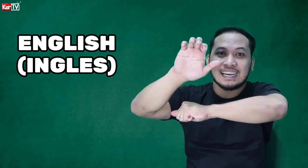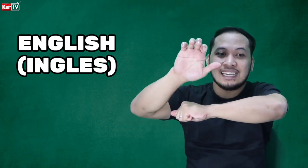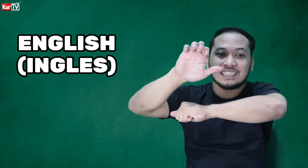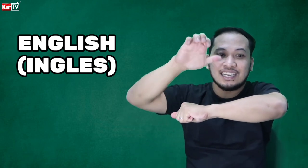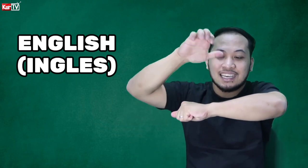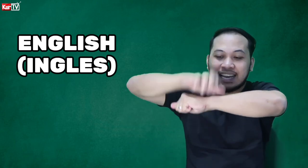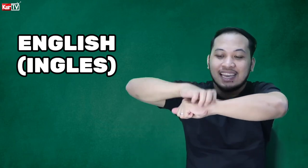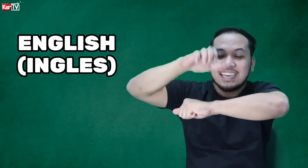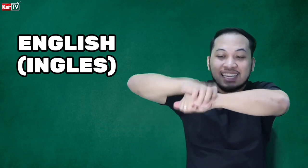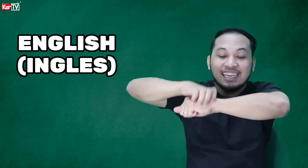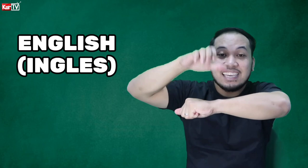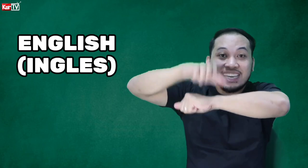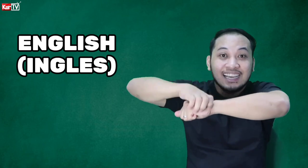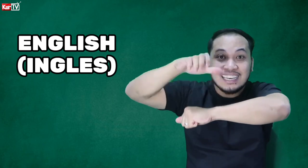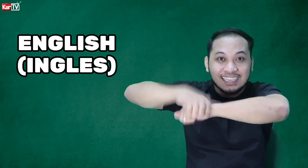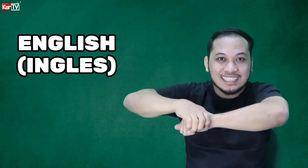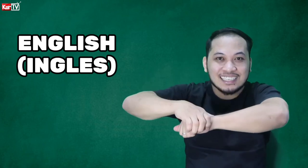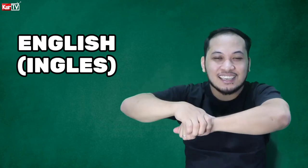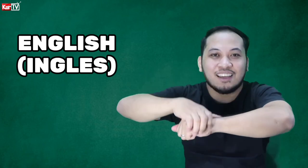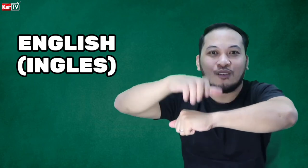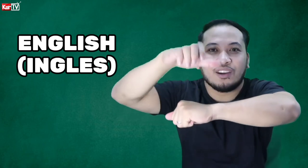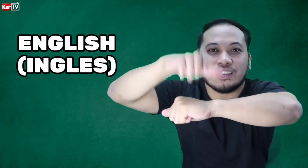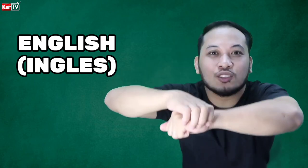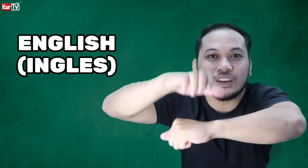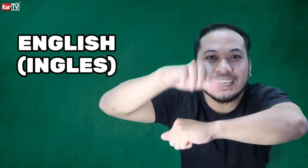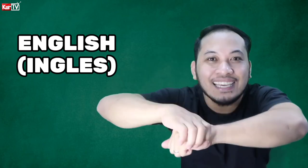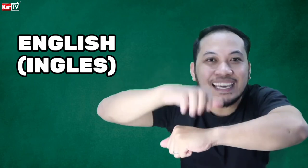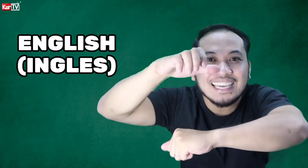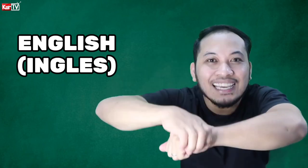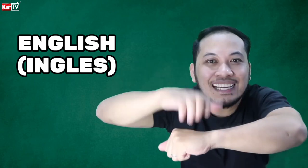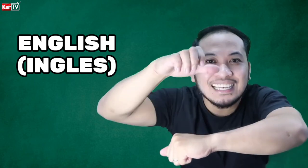nakaleter A ka. English. Ayan. O ganito. English.